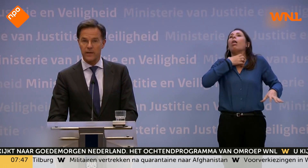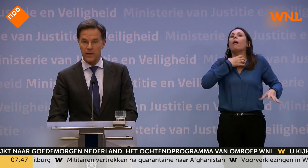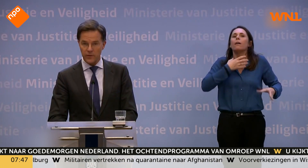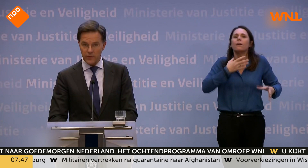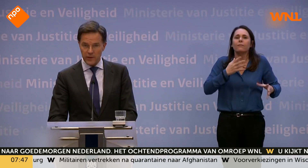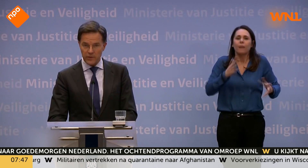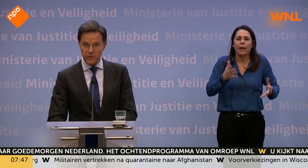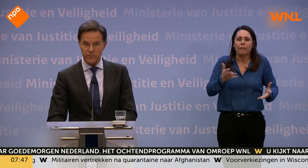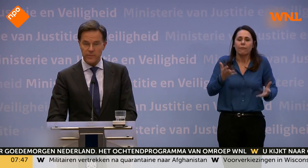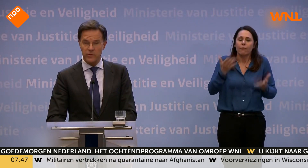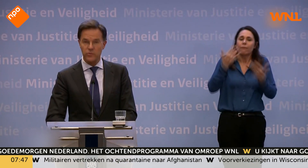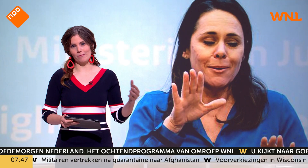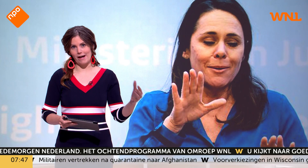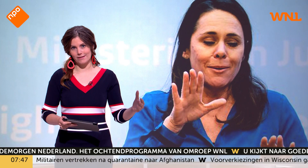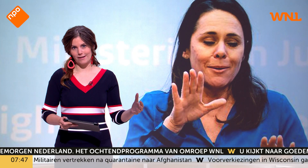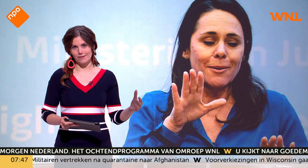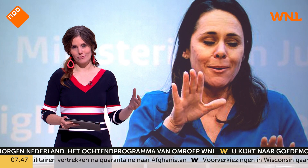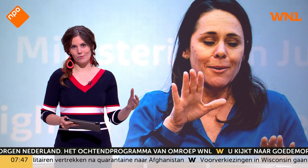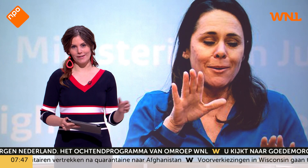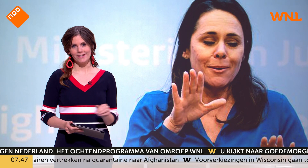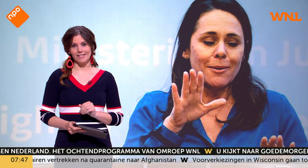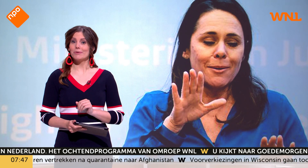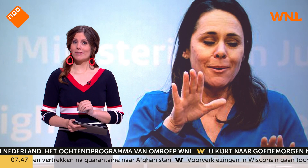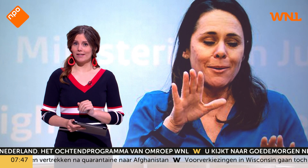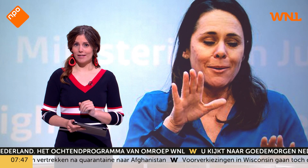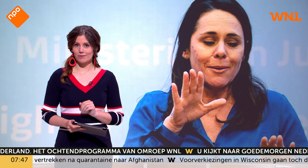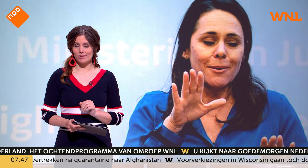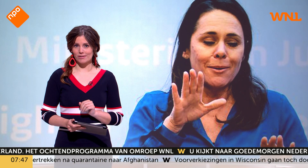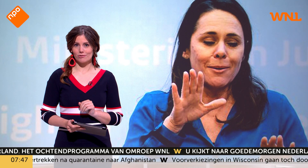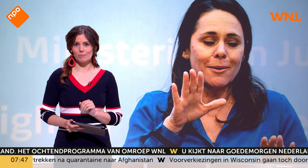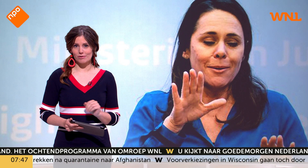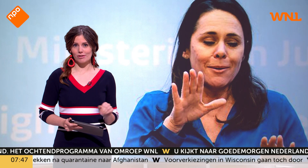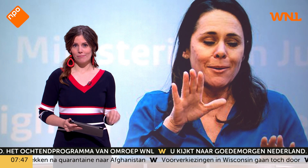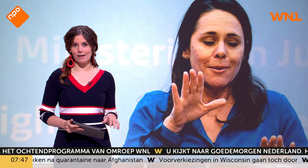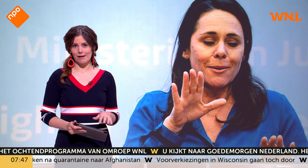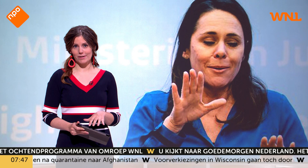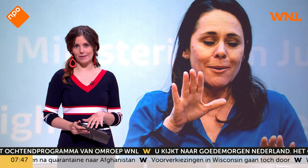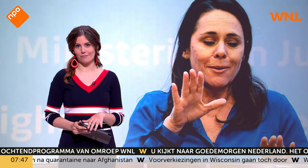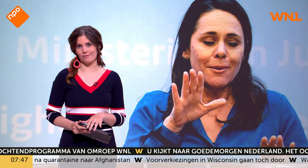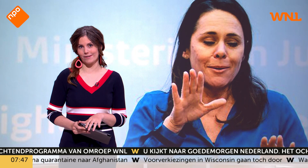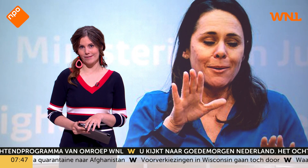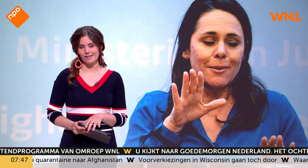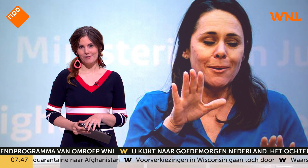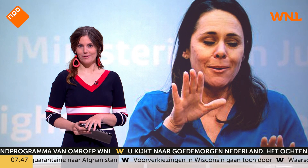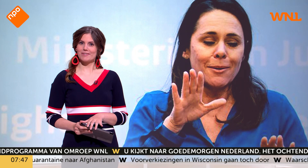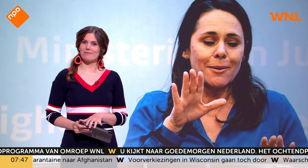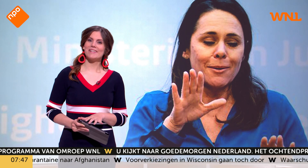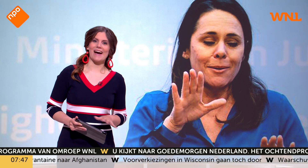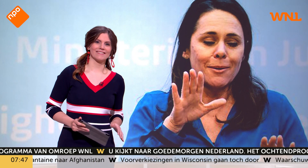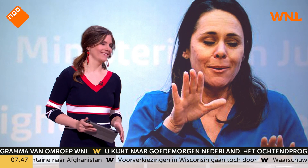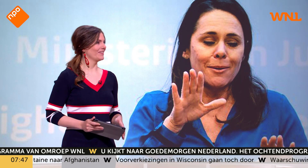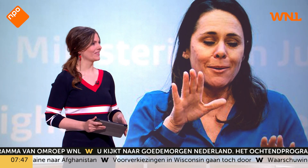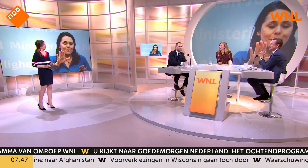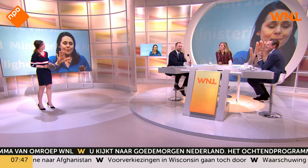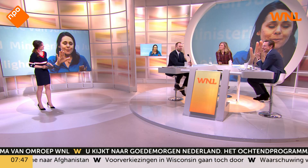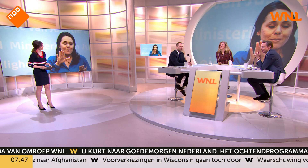De opleiding tolken, gebarentalen tolken, in Utrecht zegt nu dat zij substantieel meer aanmeldingen verwachten voor het komende